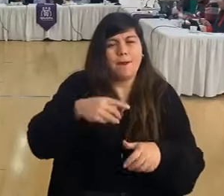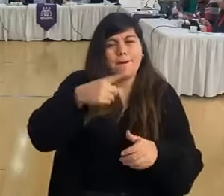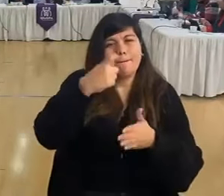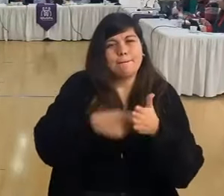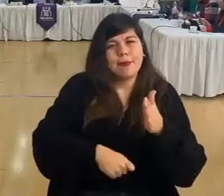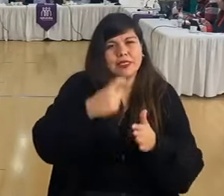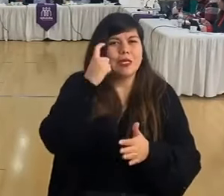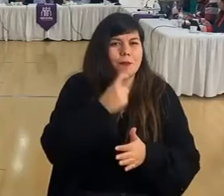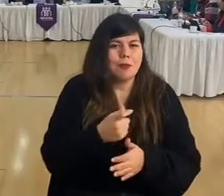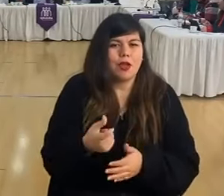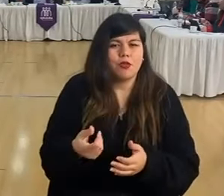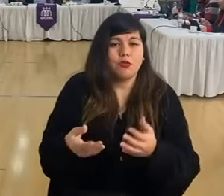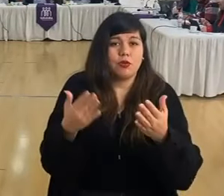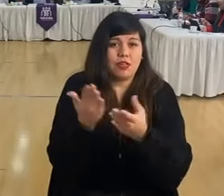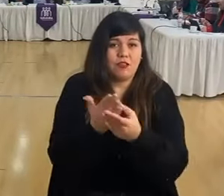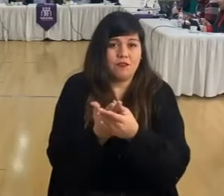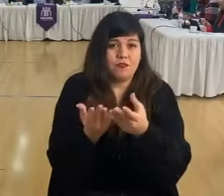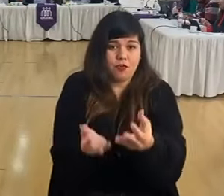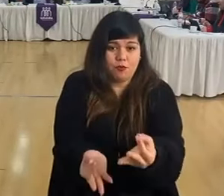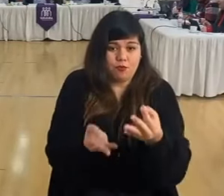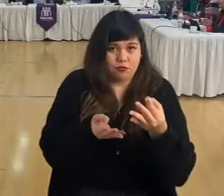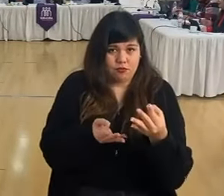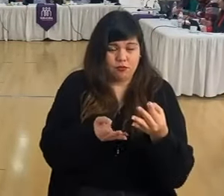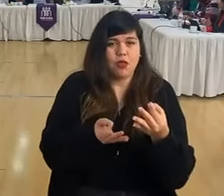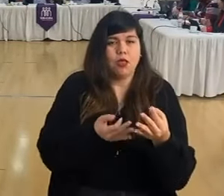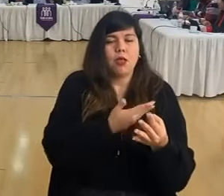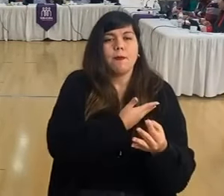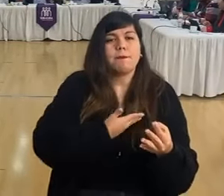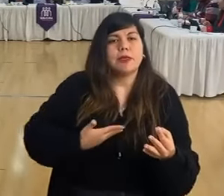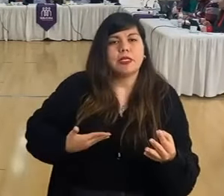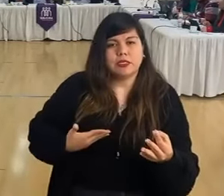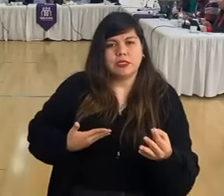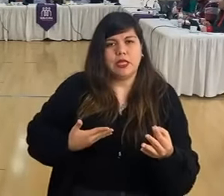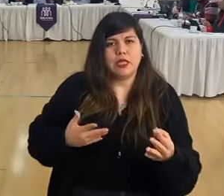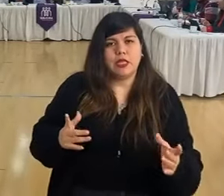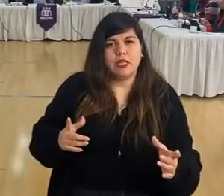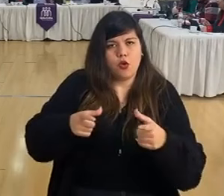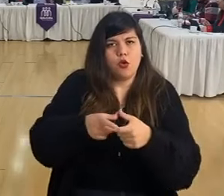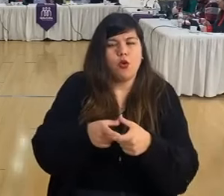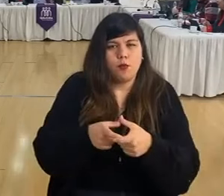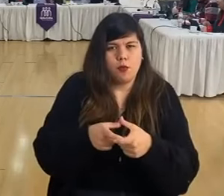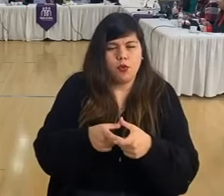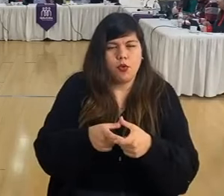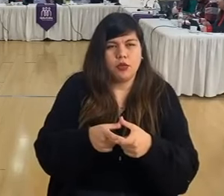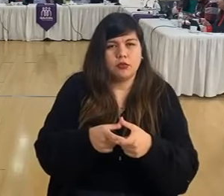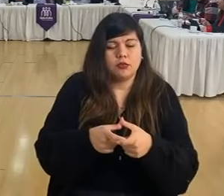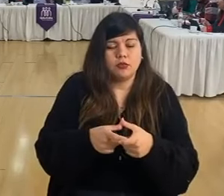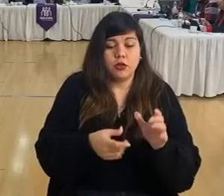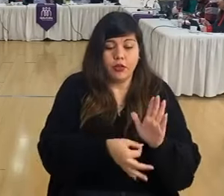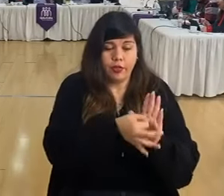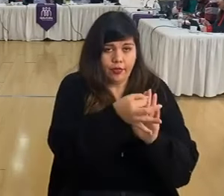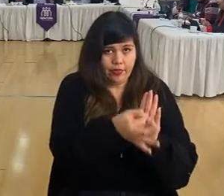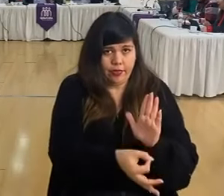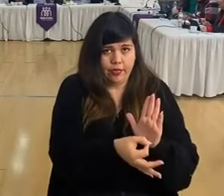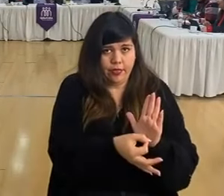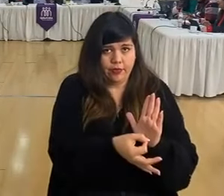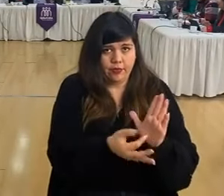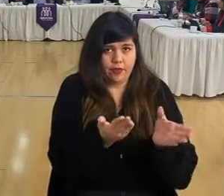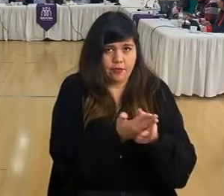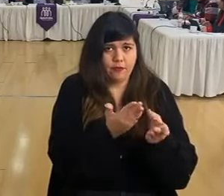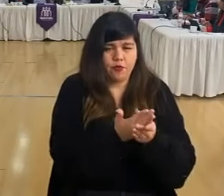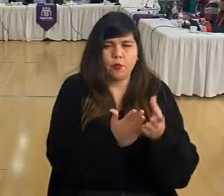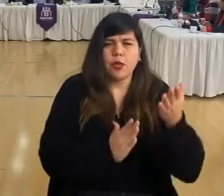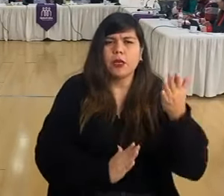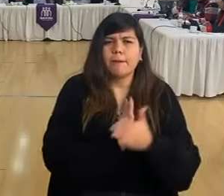mayo me llegó un informe del presidente de la corporación en el cual la solución que